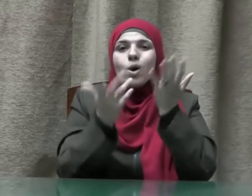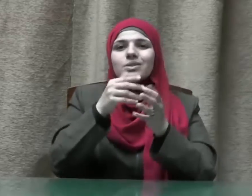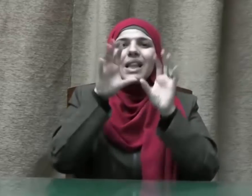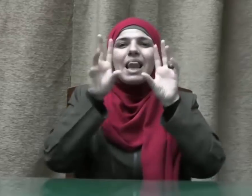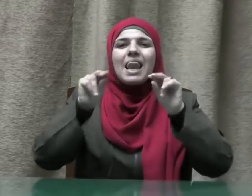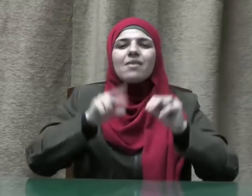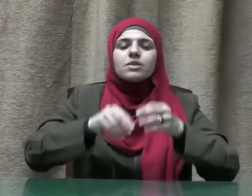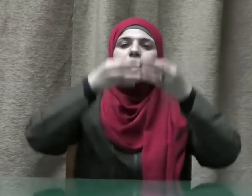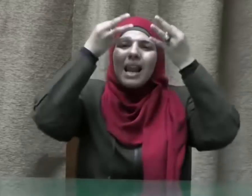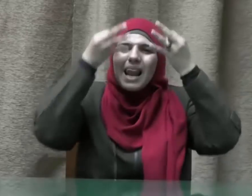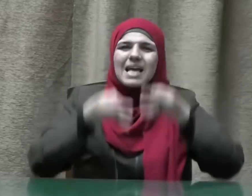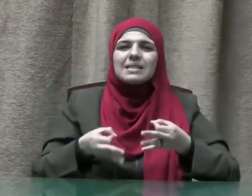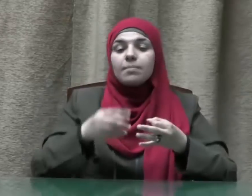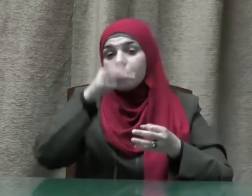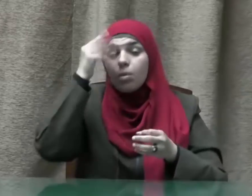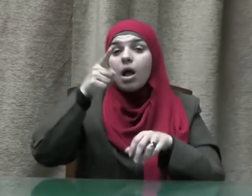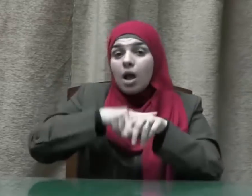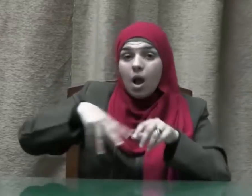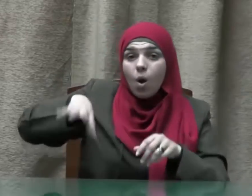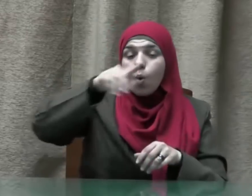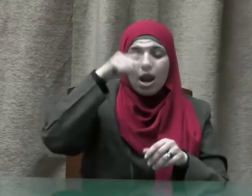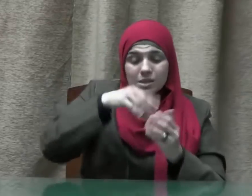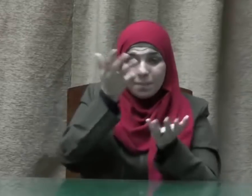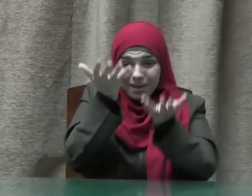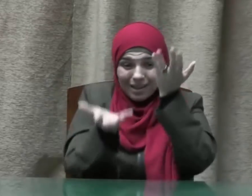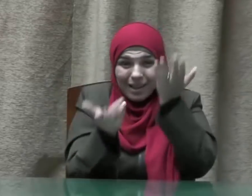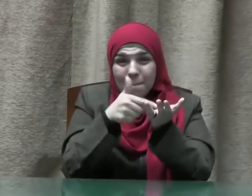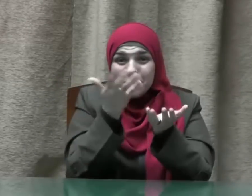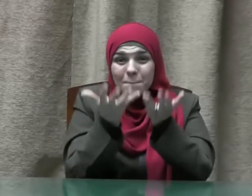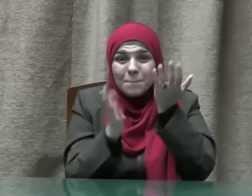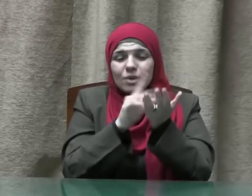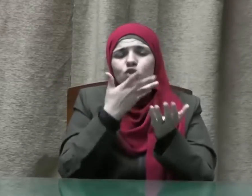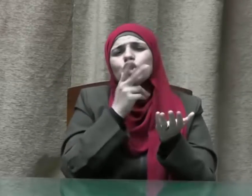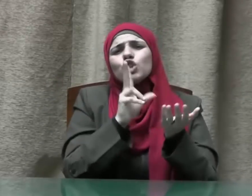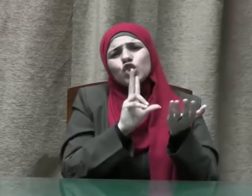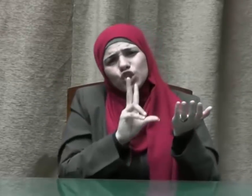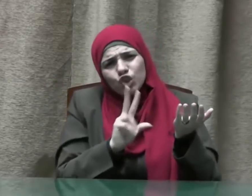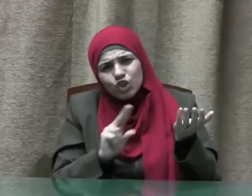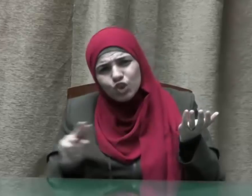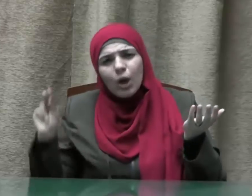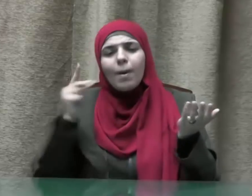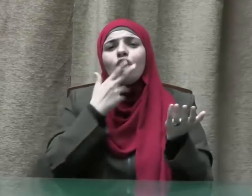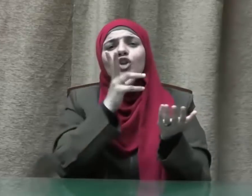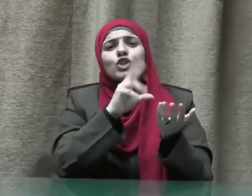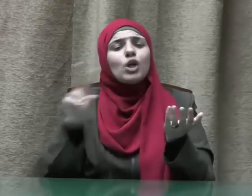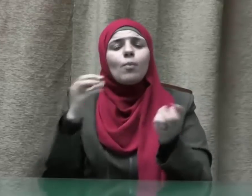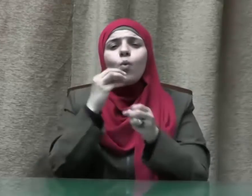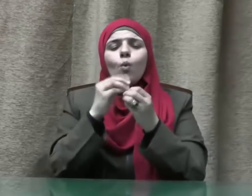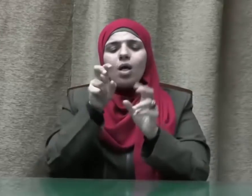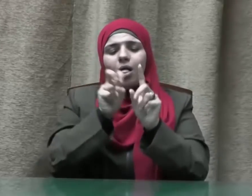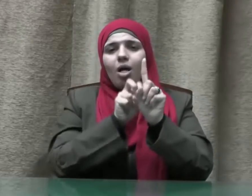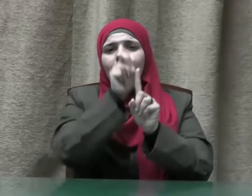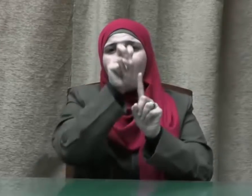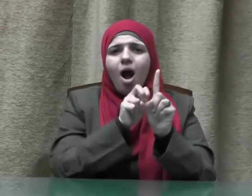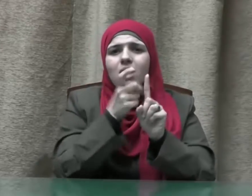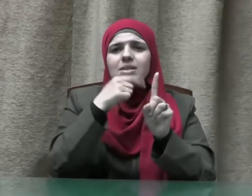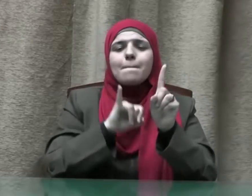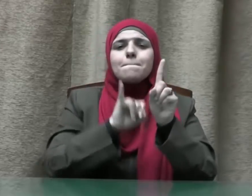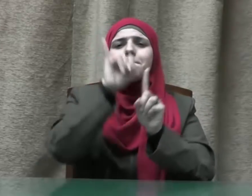ويلحق بالوزن والكيل ما أشبههما من المقاييس والمعايير التي